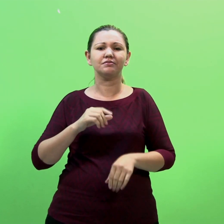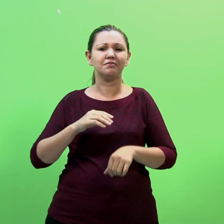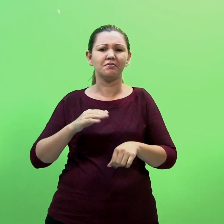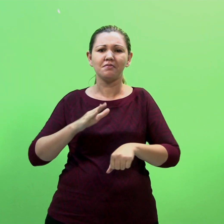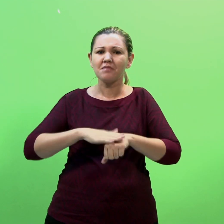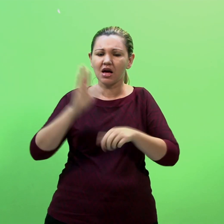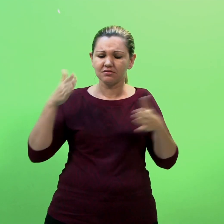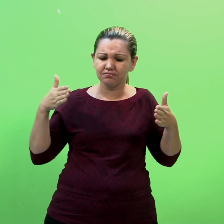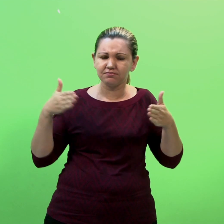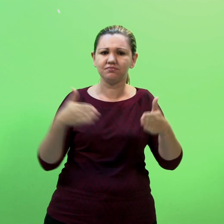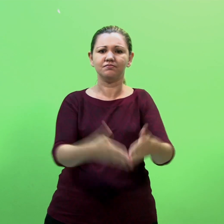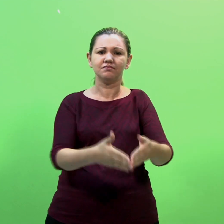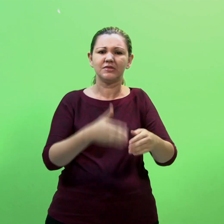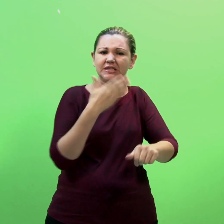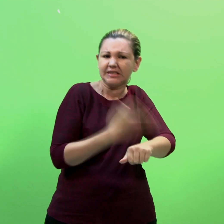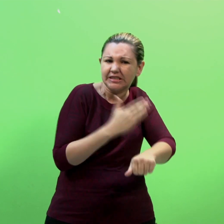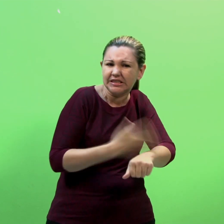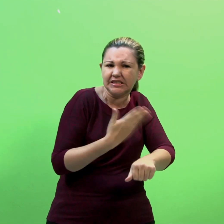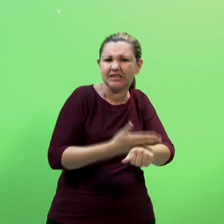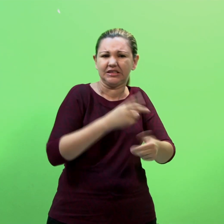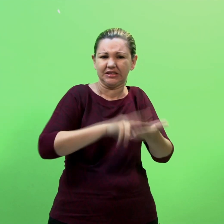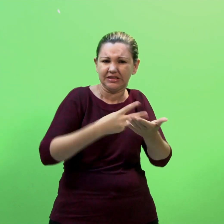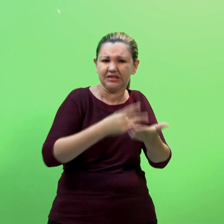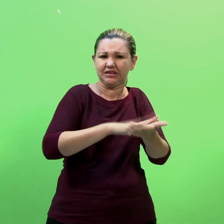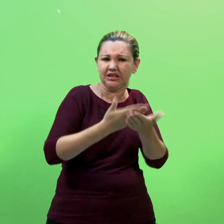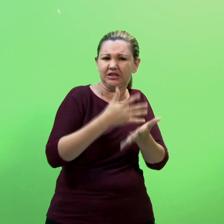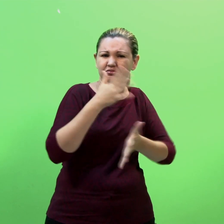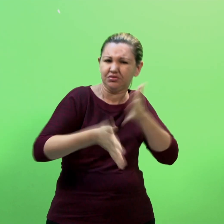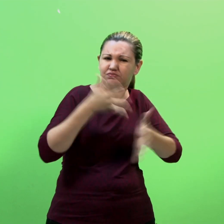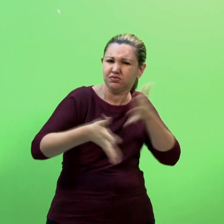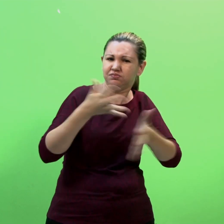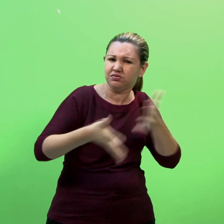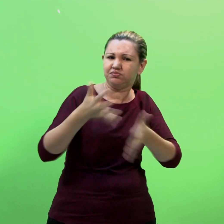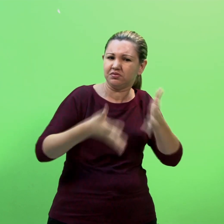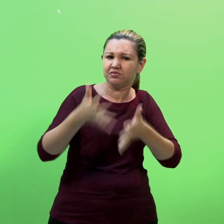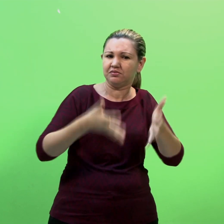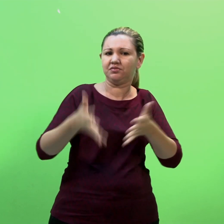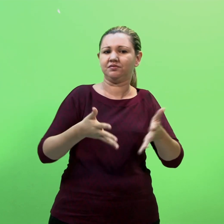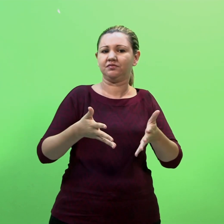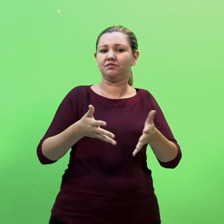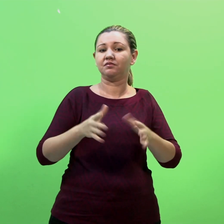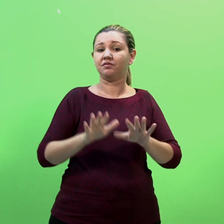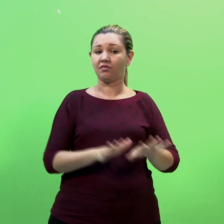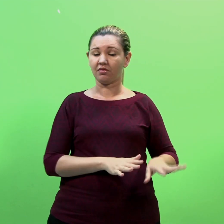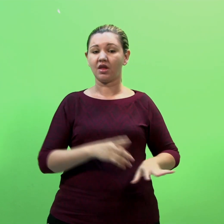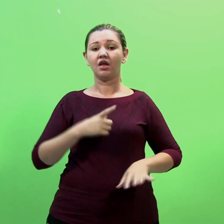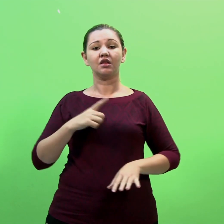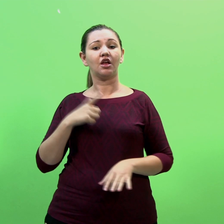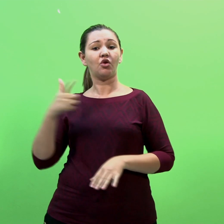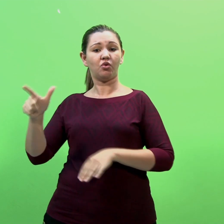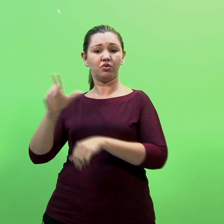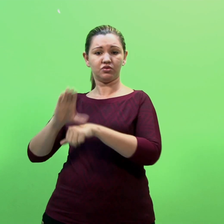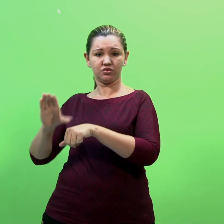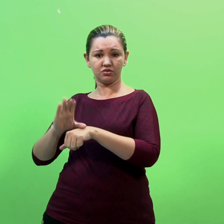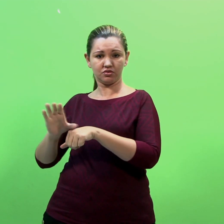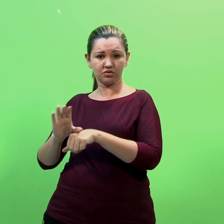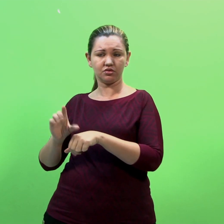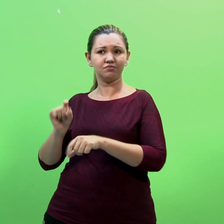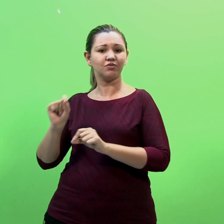treinamento e prática, com vistas à automatização desses profissionais. Já outros se fundamentaram com base